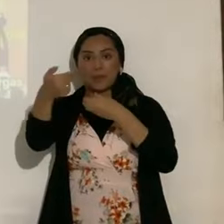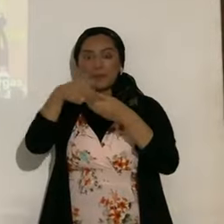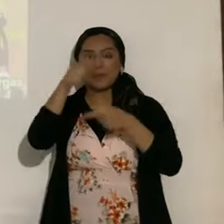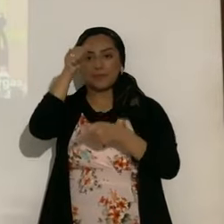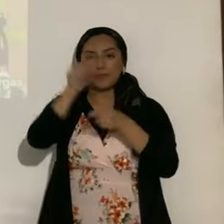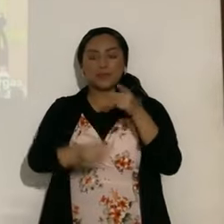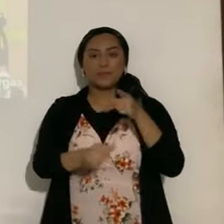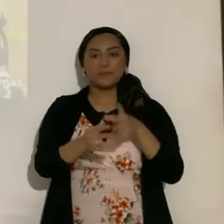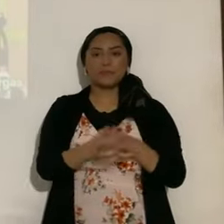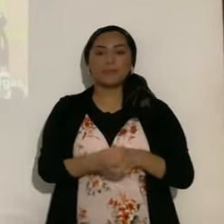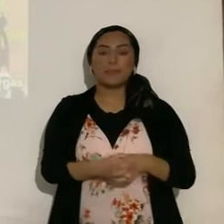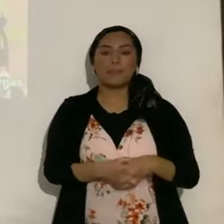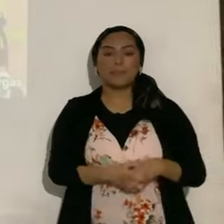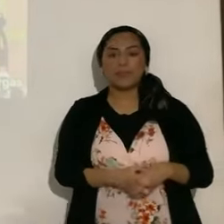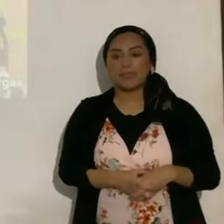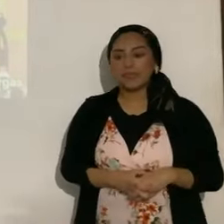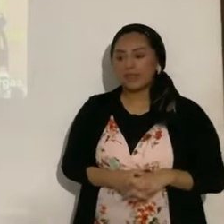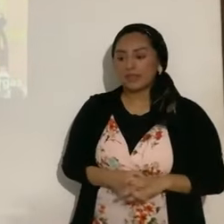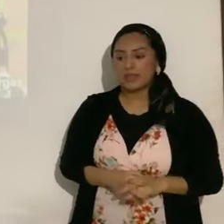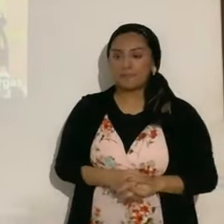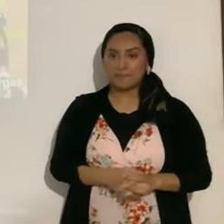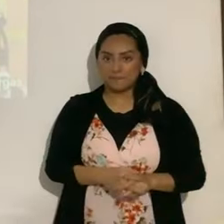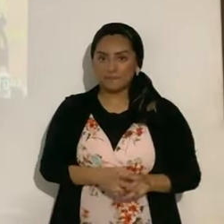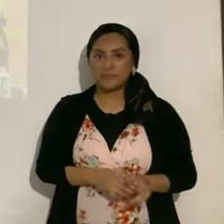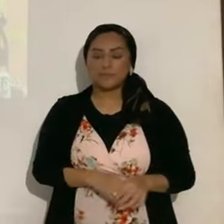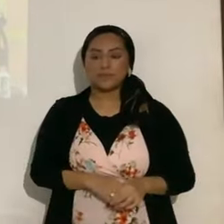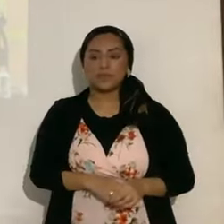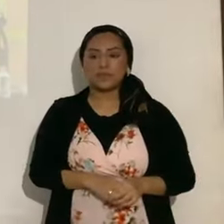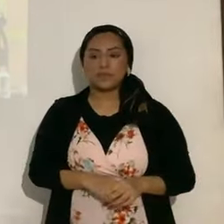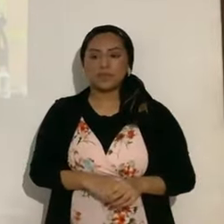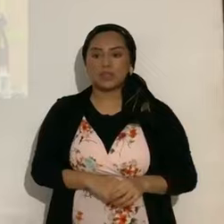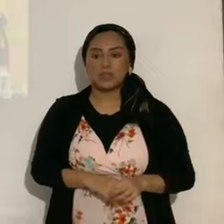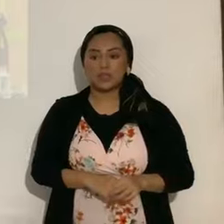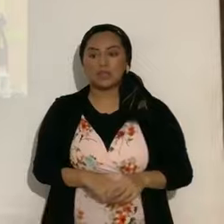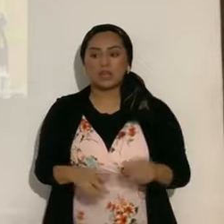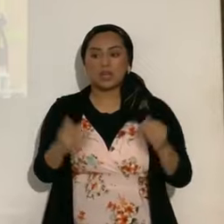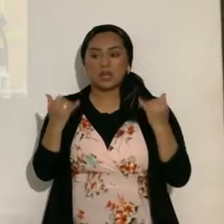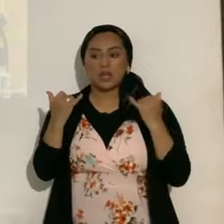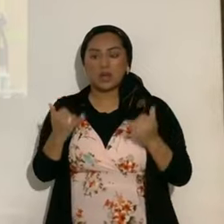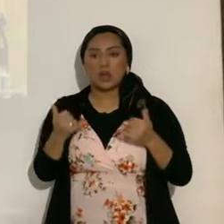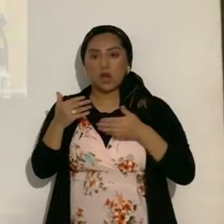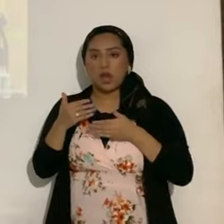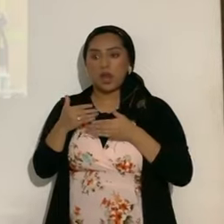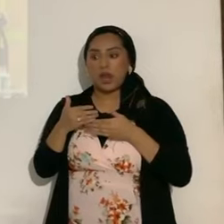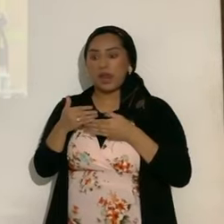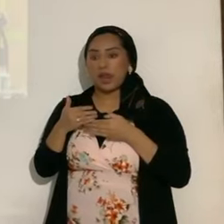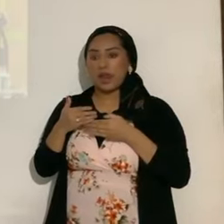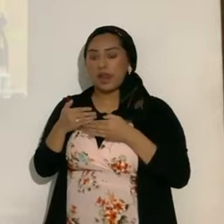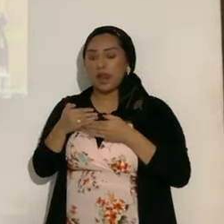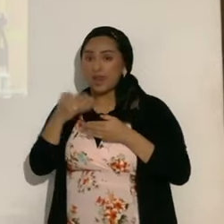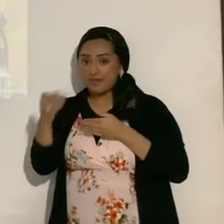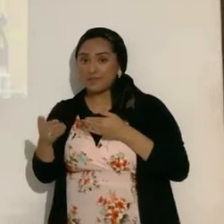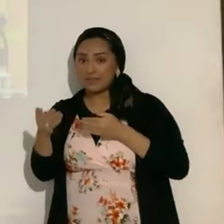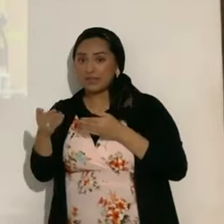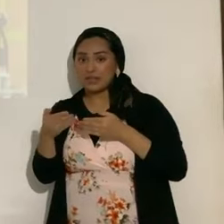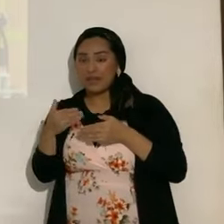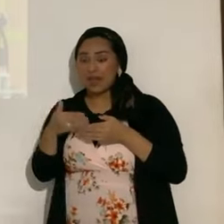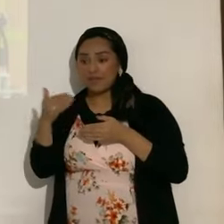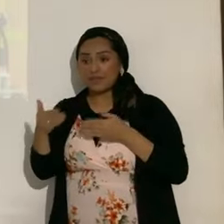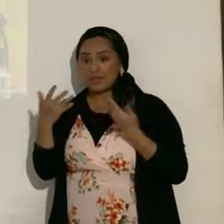el pacto de la circuncisión. ¿Sí? Bueno, ahora, después, despuéscito de ello, después de este eclipse híbrido,